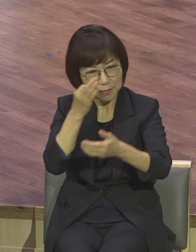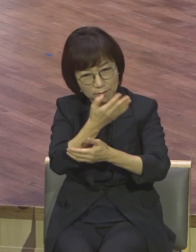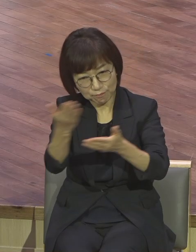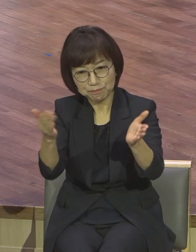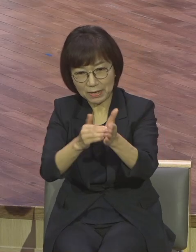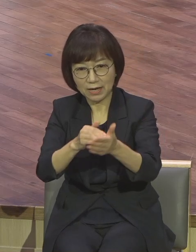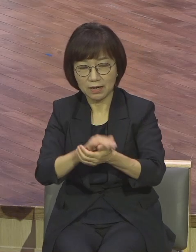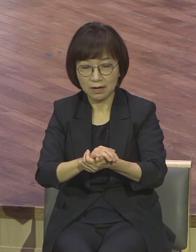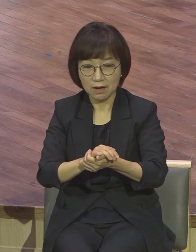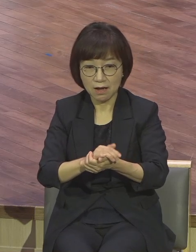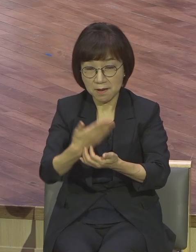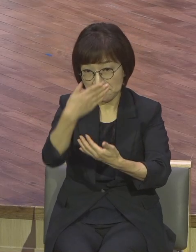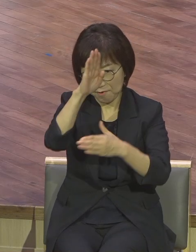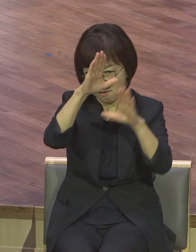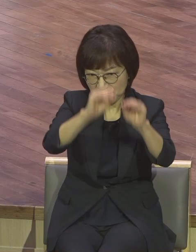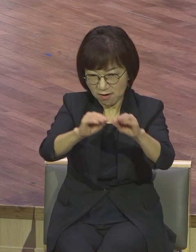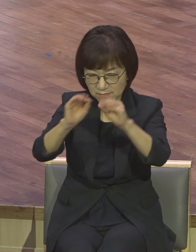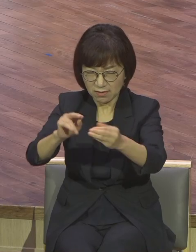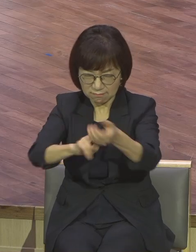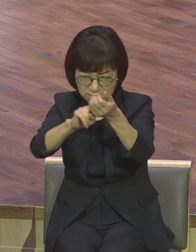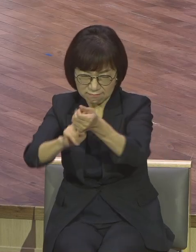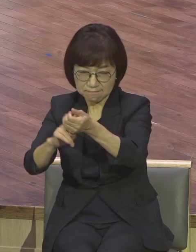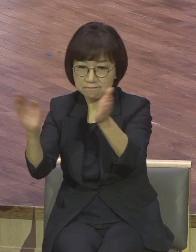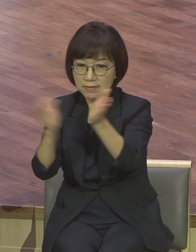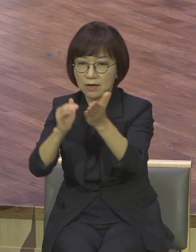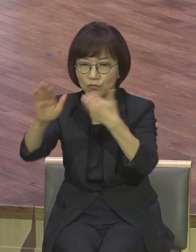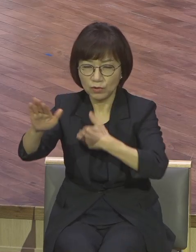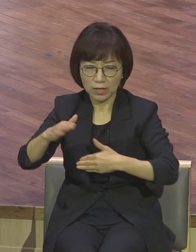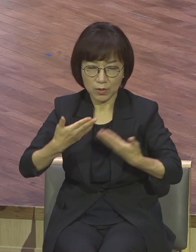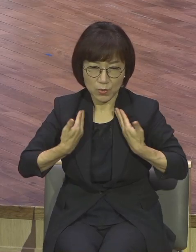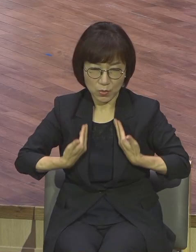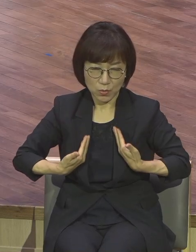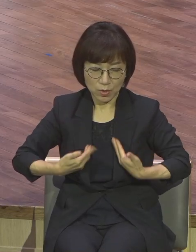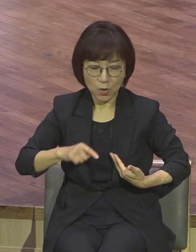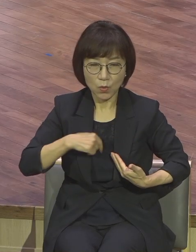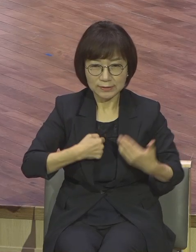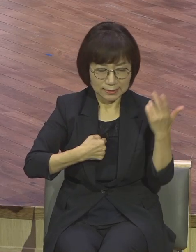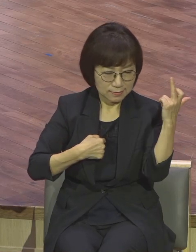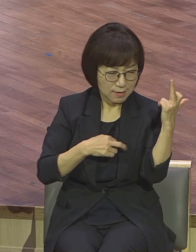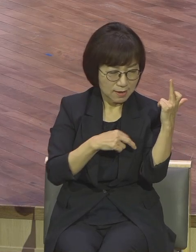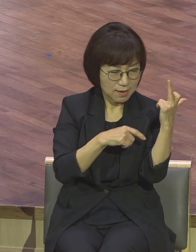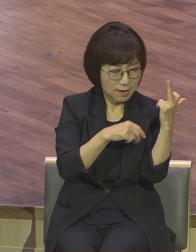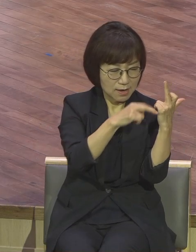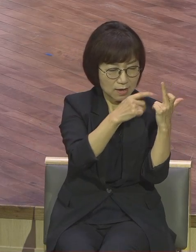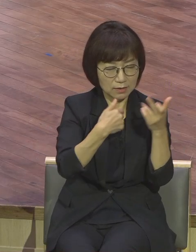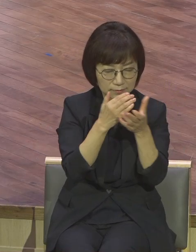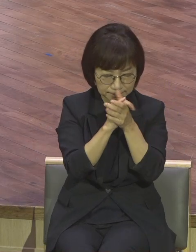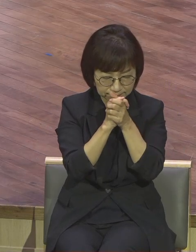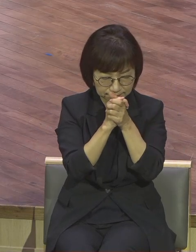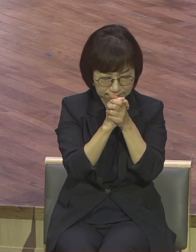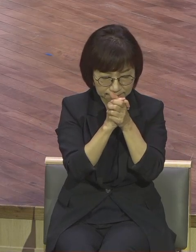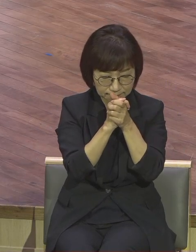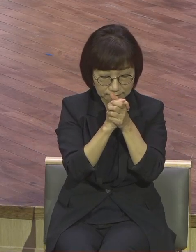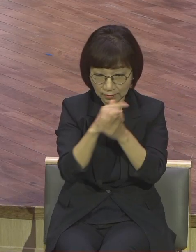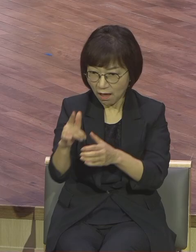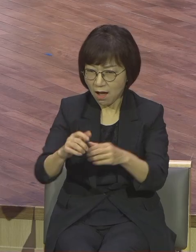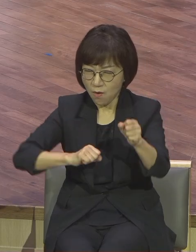홀로 산에 가서 기도하셨습니다 막 역사에 이렇게 와서 또 조용히 가서 기도하셨습니다